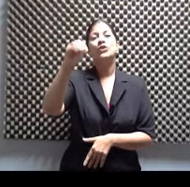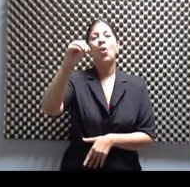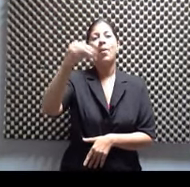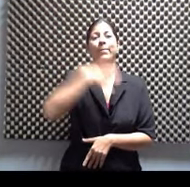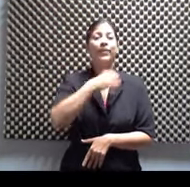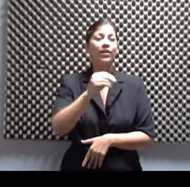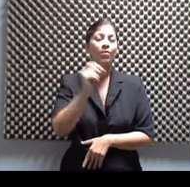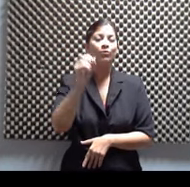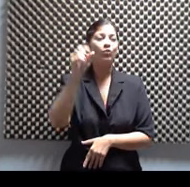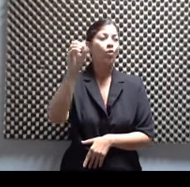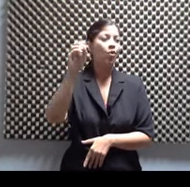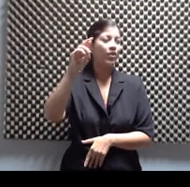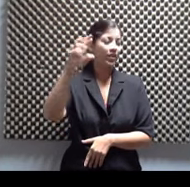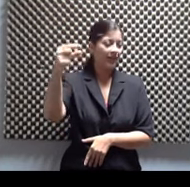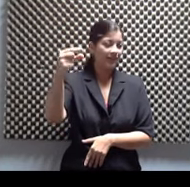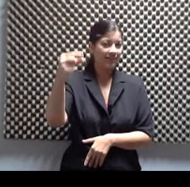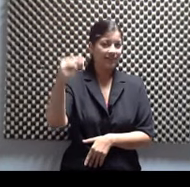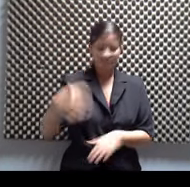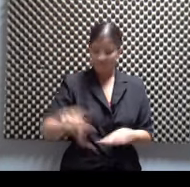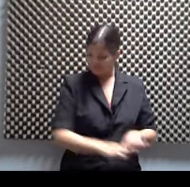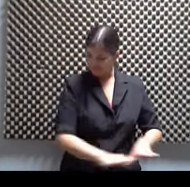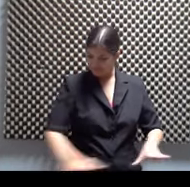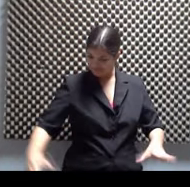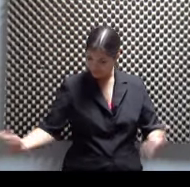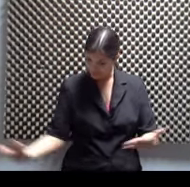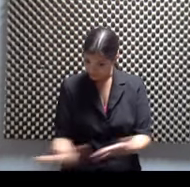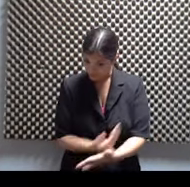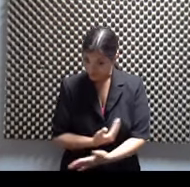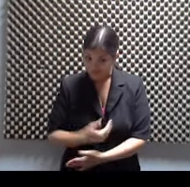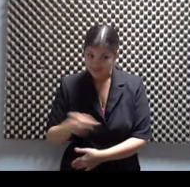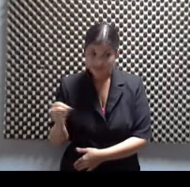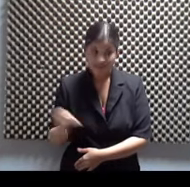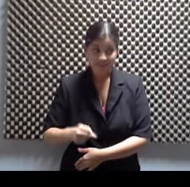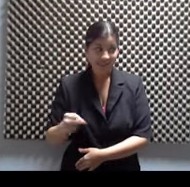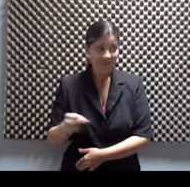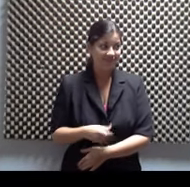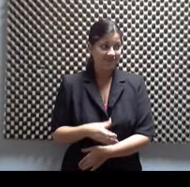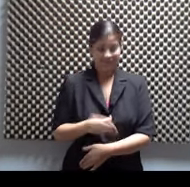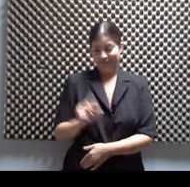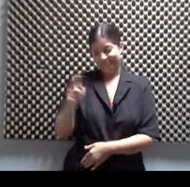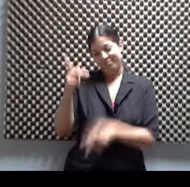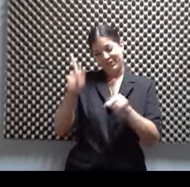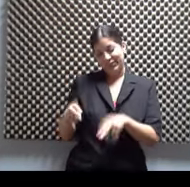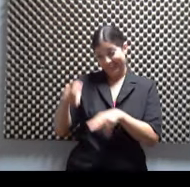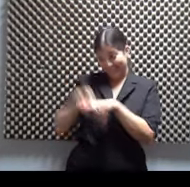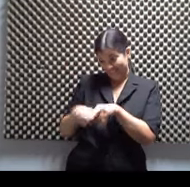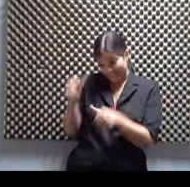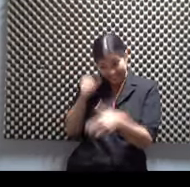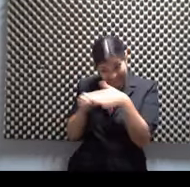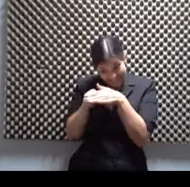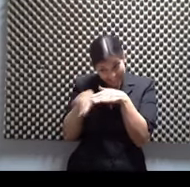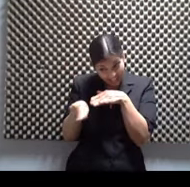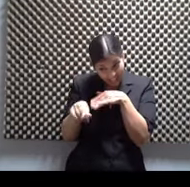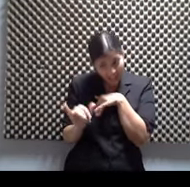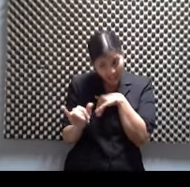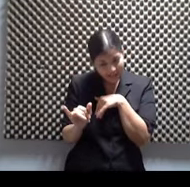Y estamos estrenando alfombrita. Mira, sí. Sí. Y tenemos a alguien también con alfombrita. Sí, tenemos mascotas. Hay un duende por ahí.